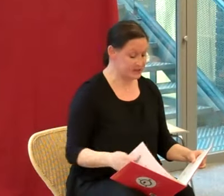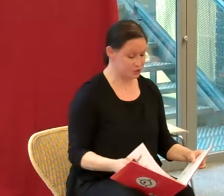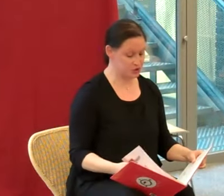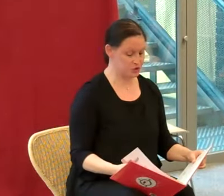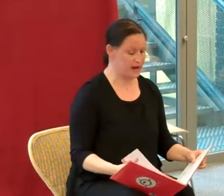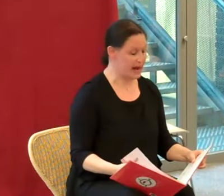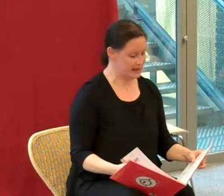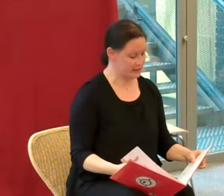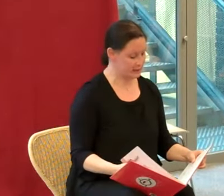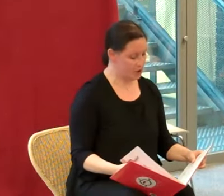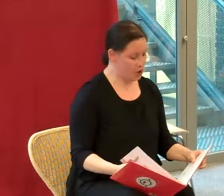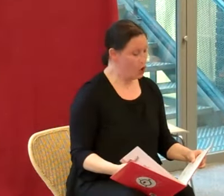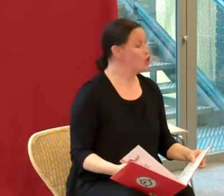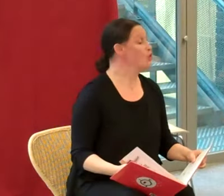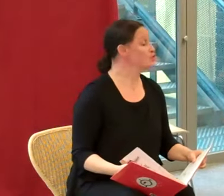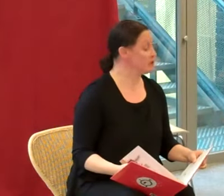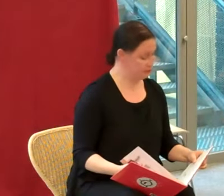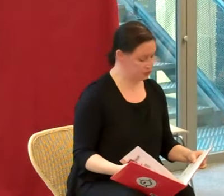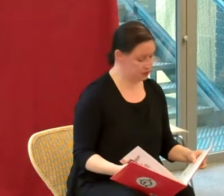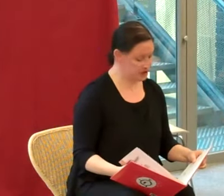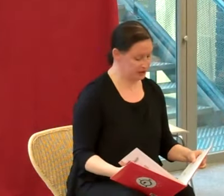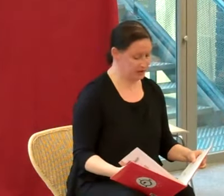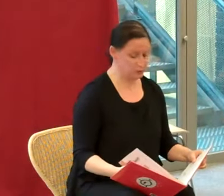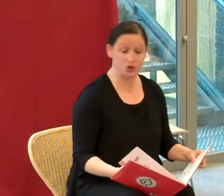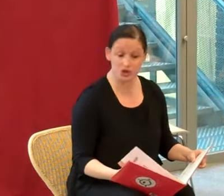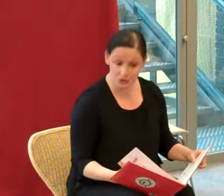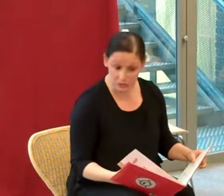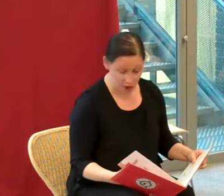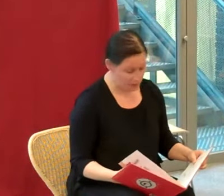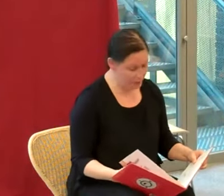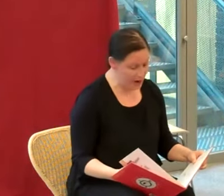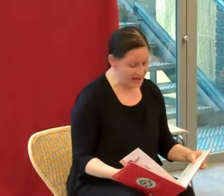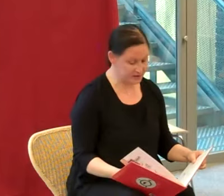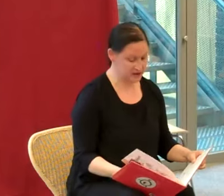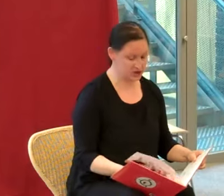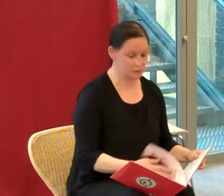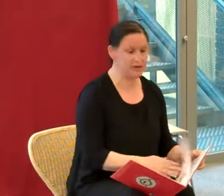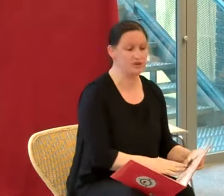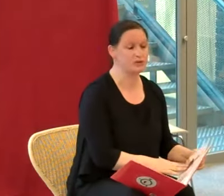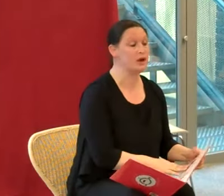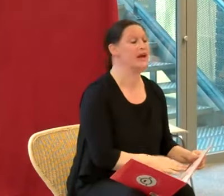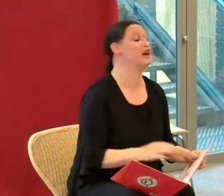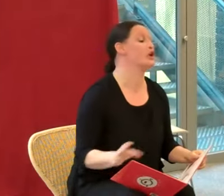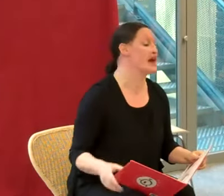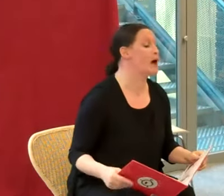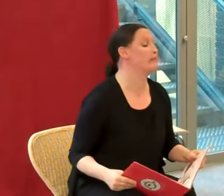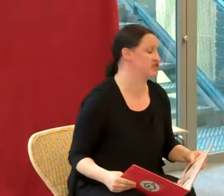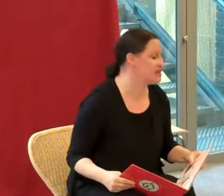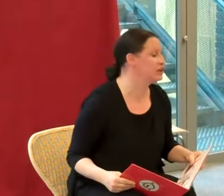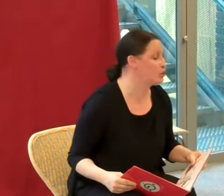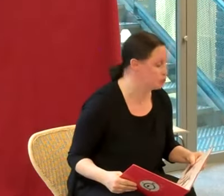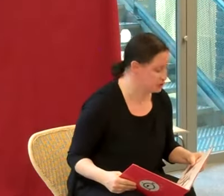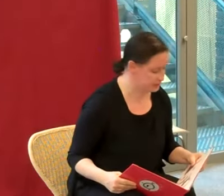instructions à l'aise. Loup s'en fut cueillir des bourgeons, belette des champignons et renard pêcha des grenouilles.